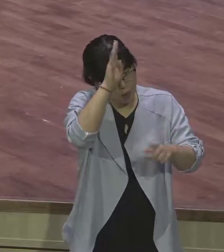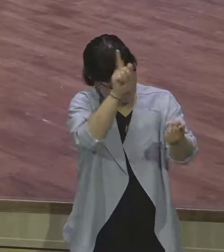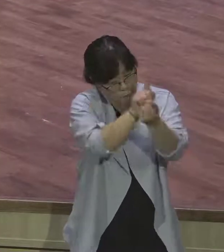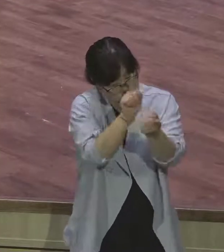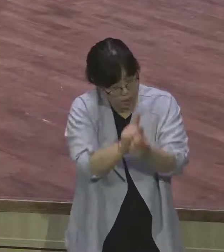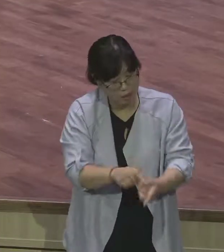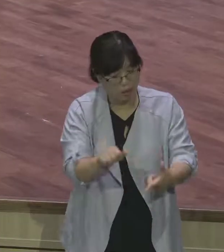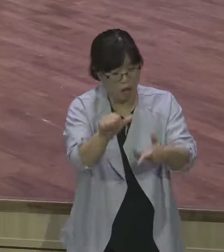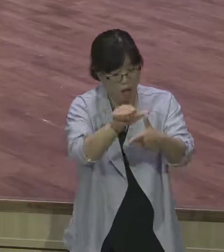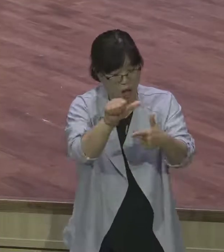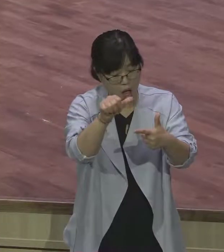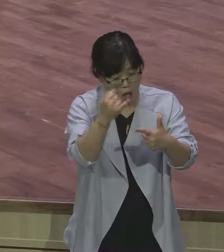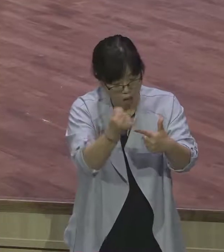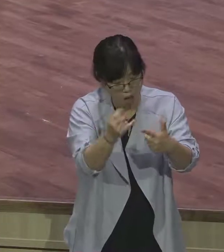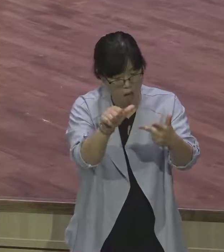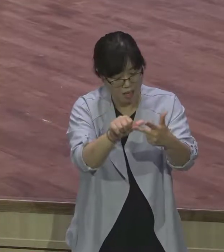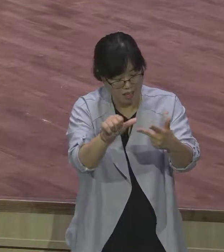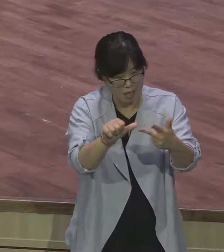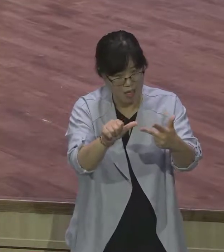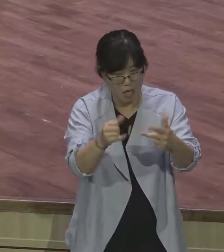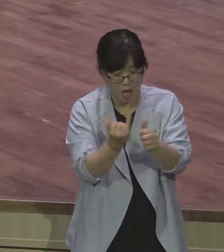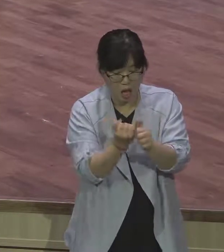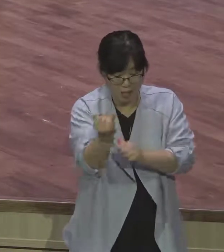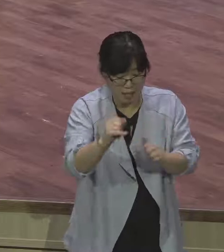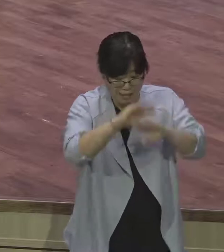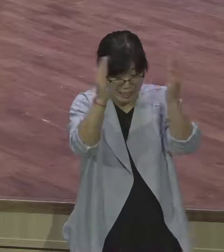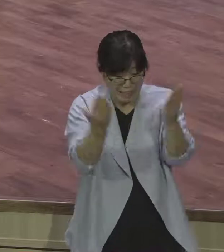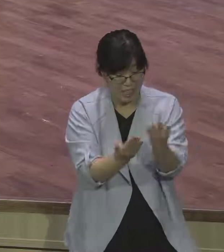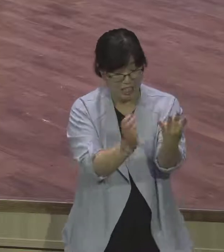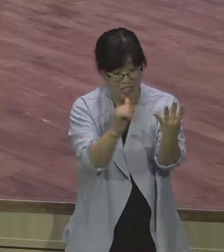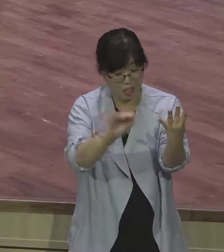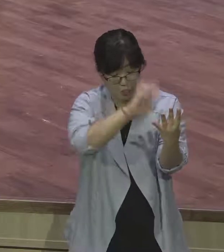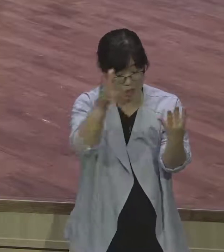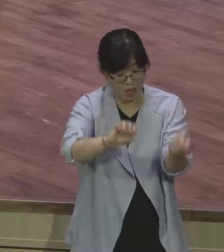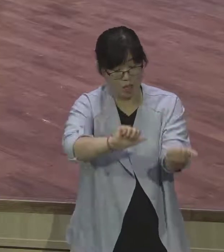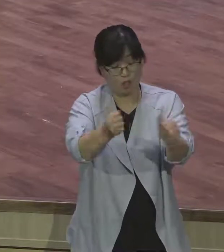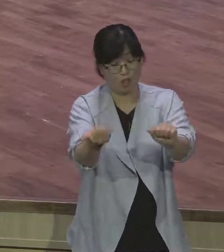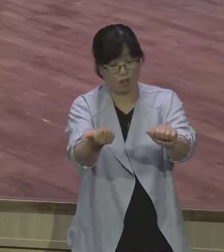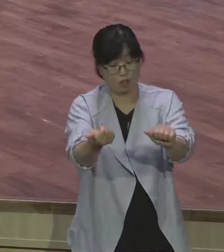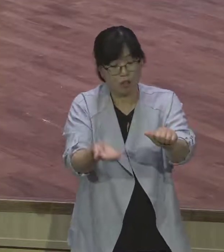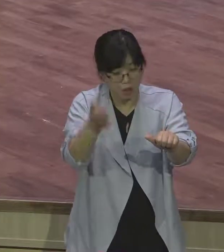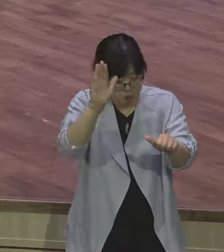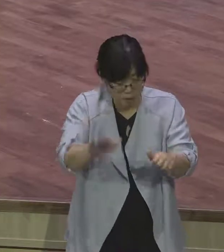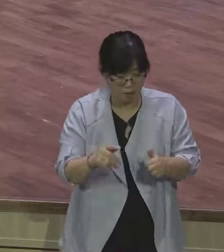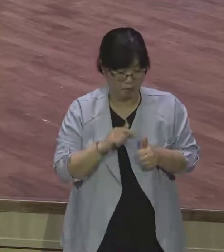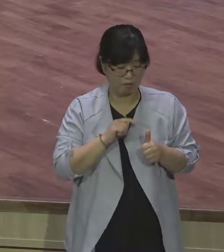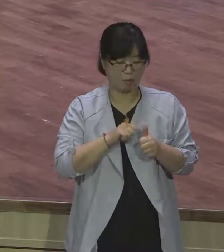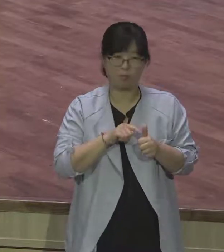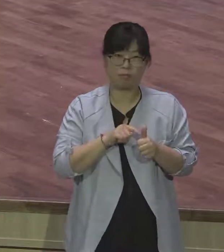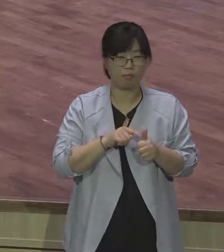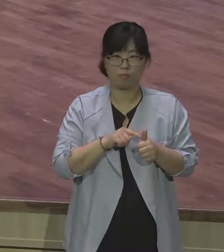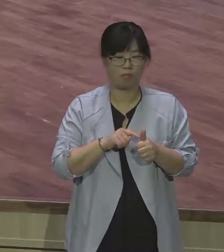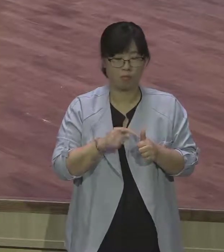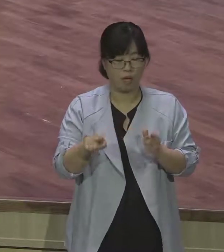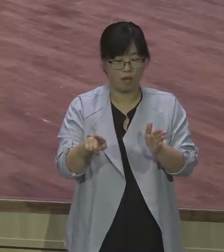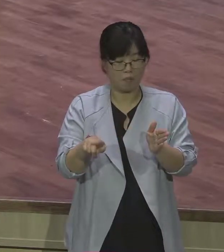이어갔습니다 영적 스테인리스 전혀 영향을 안 받았어요 중국 내지 성교를